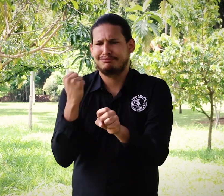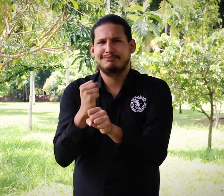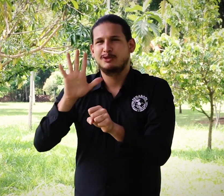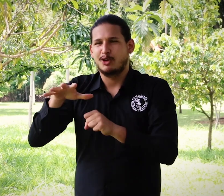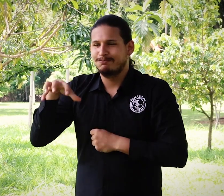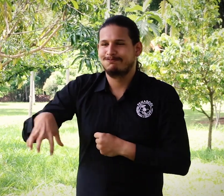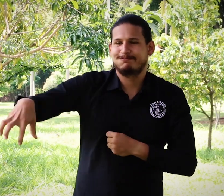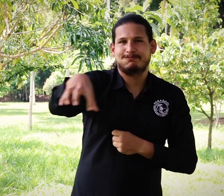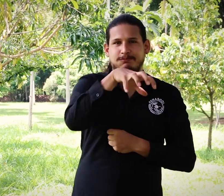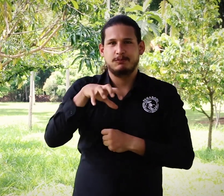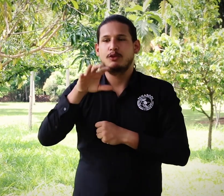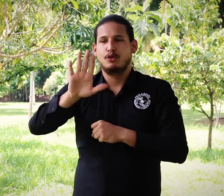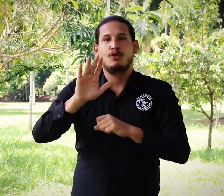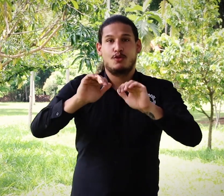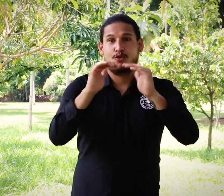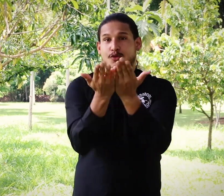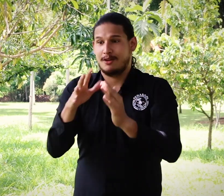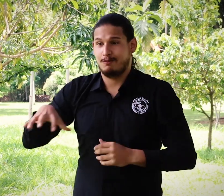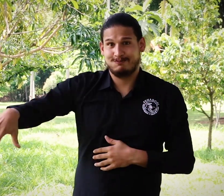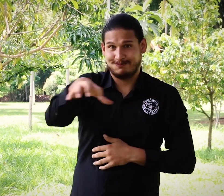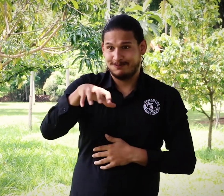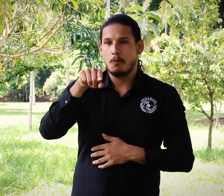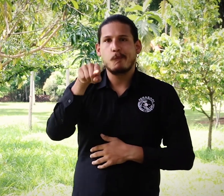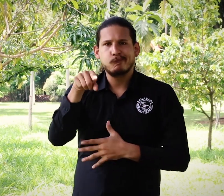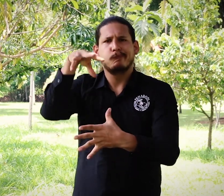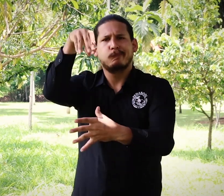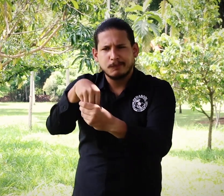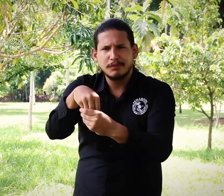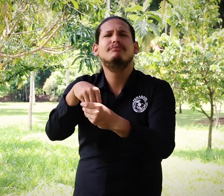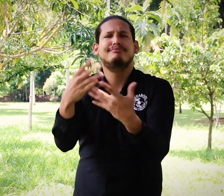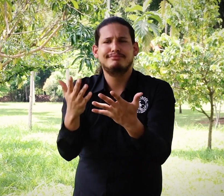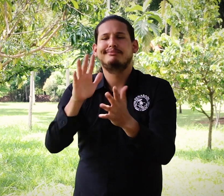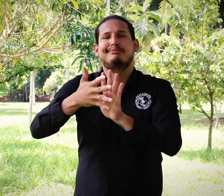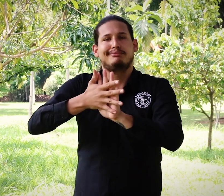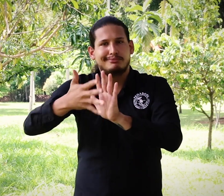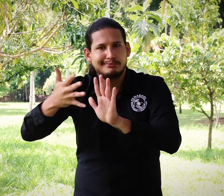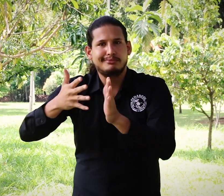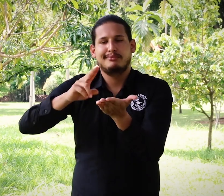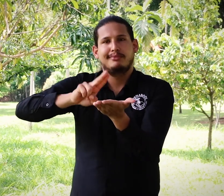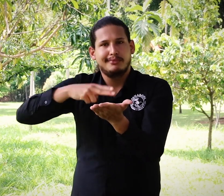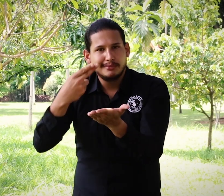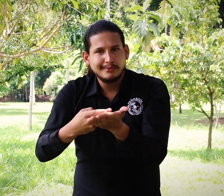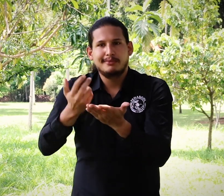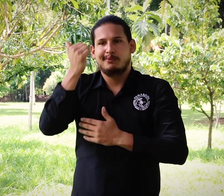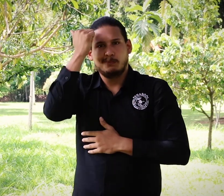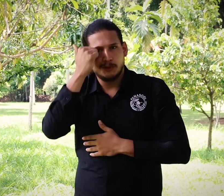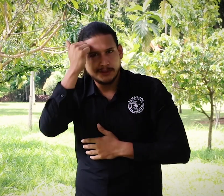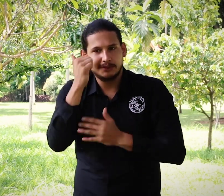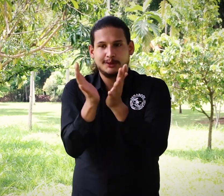Se trabajaron en las diferentes instituciones educativas, tanto modelos lingüísticos, intérpretes, maestros, estudiantes